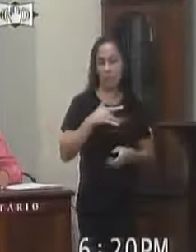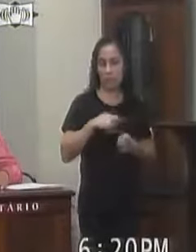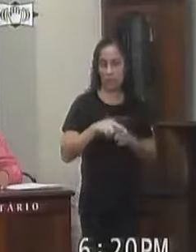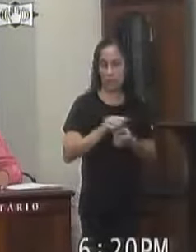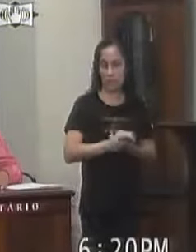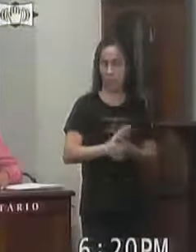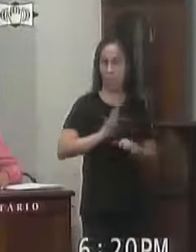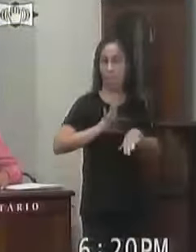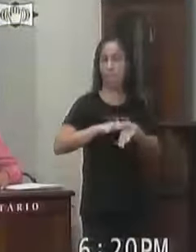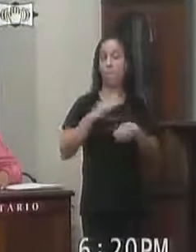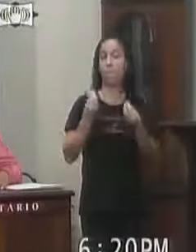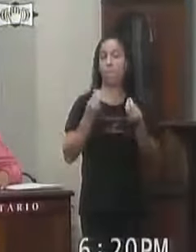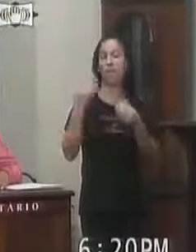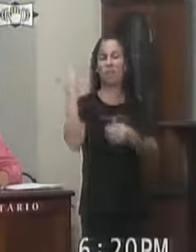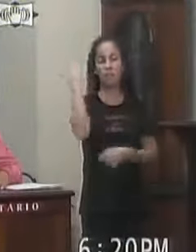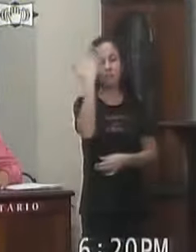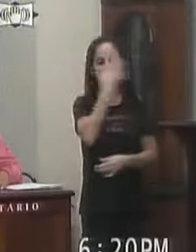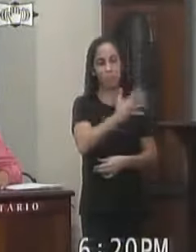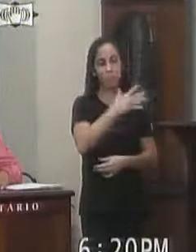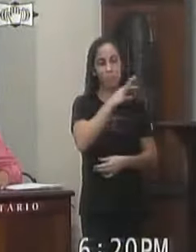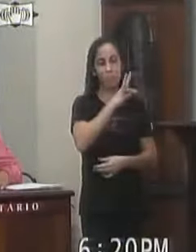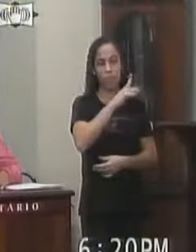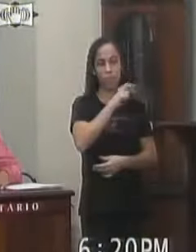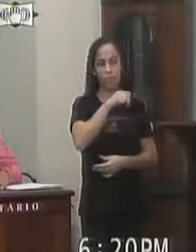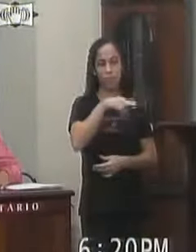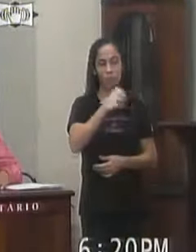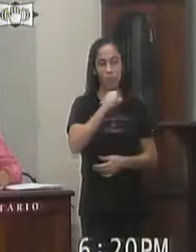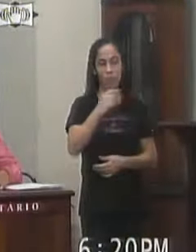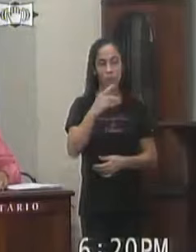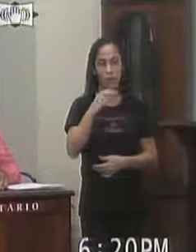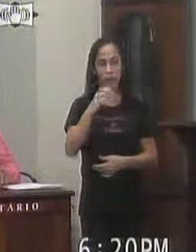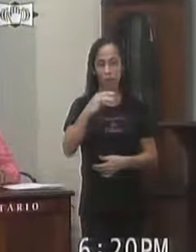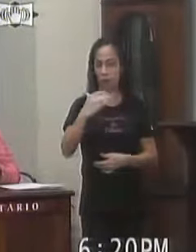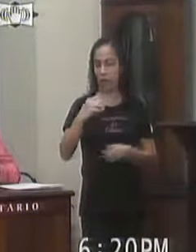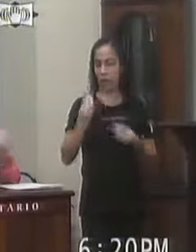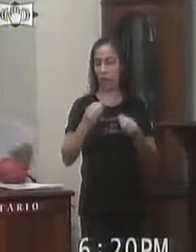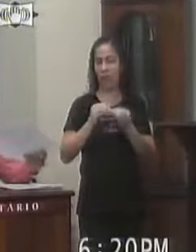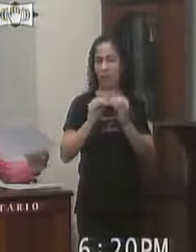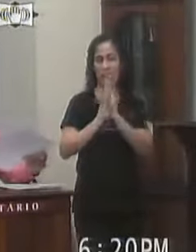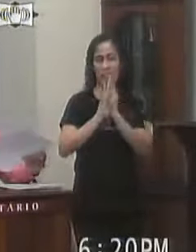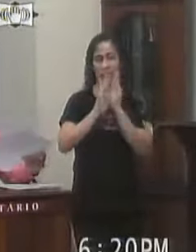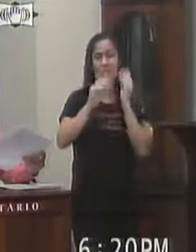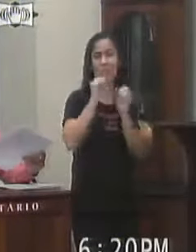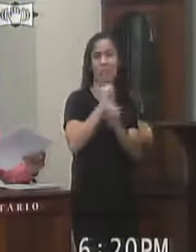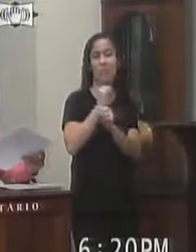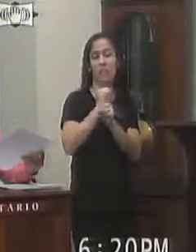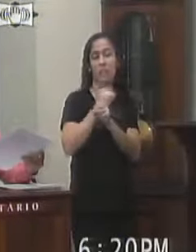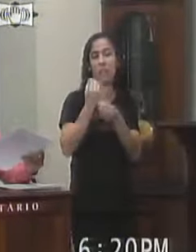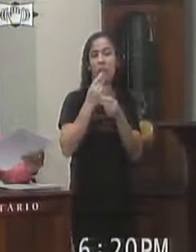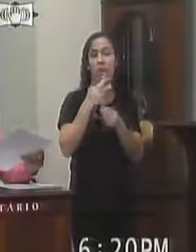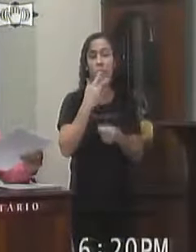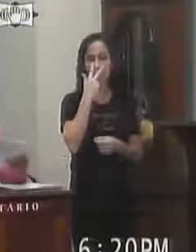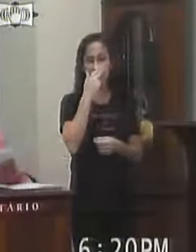Ademais a falta de transparência Na fila de espera Gera consequências Negativas